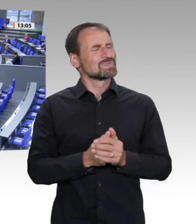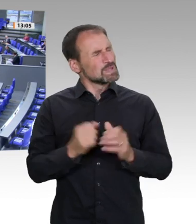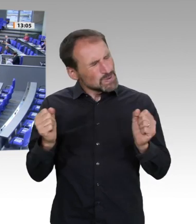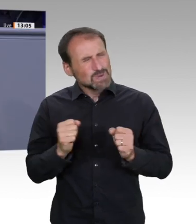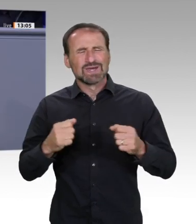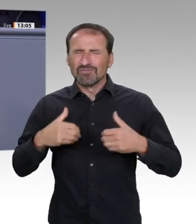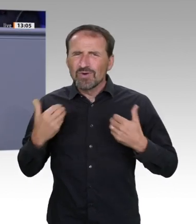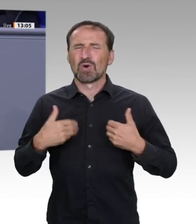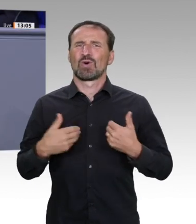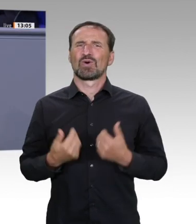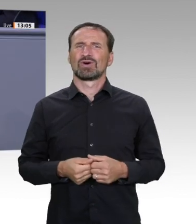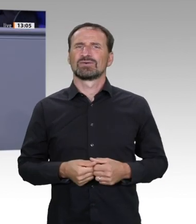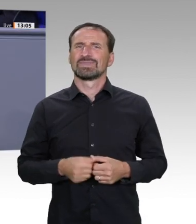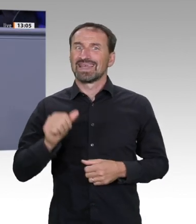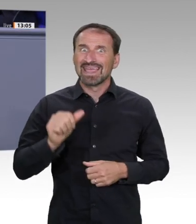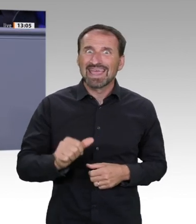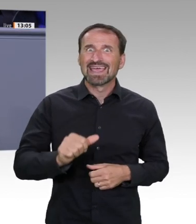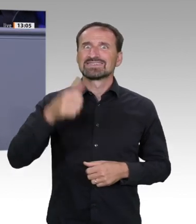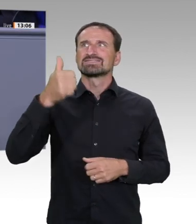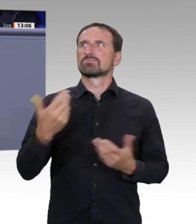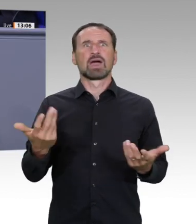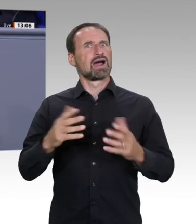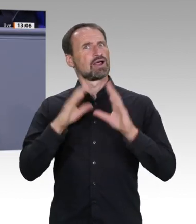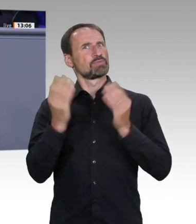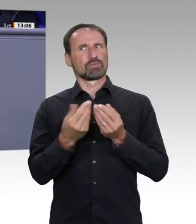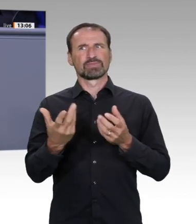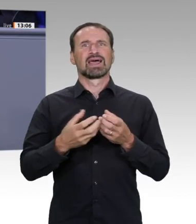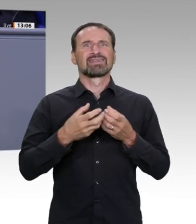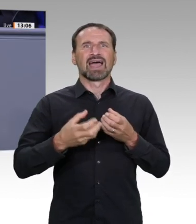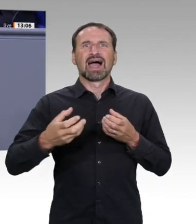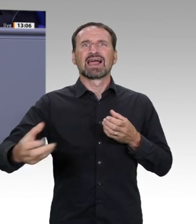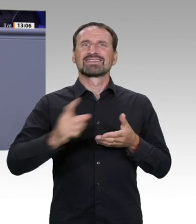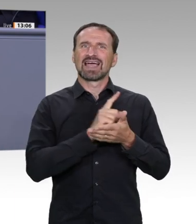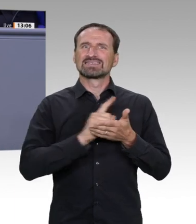überhaupt in einer Nachhaltigkeitswoche hier im Parlament gemeinsam diskutieren.